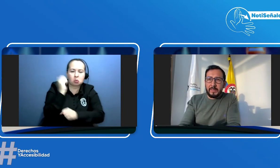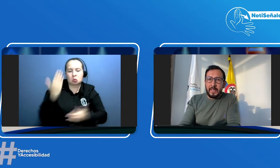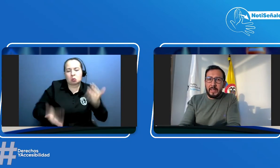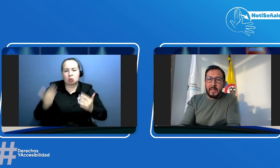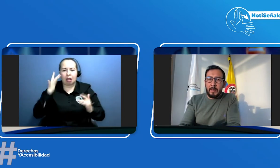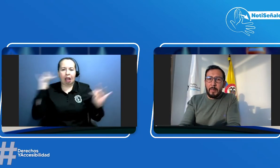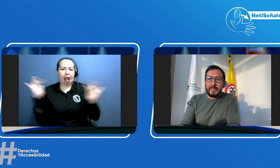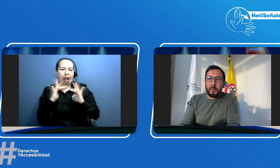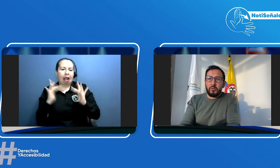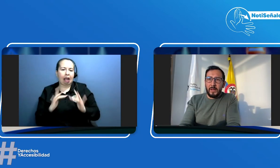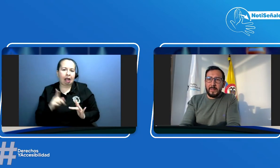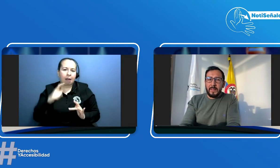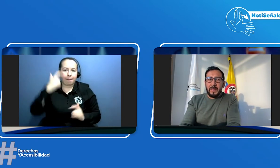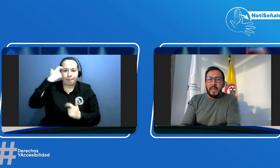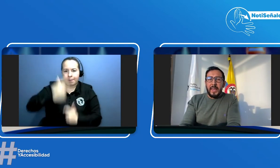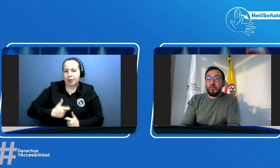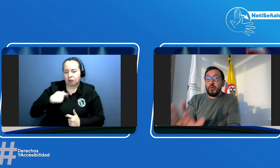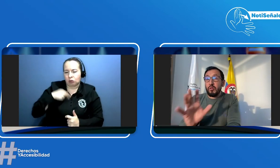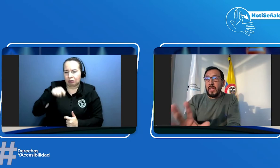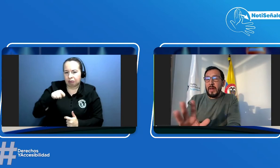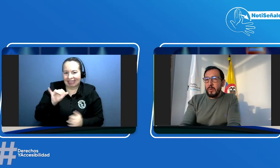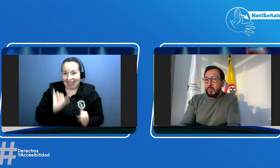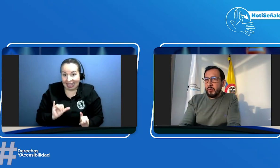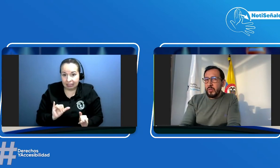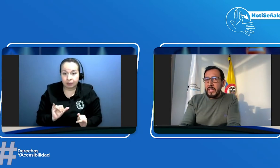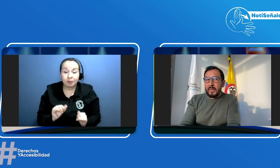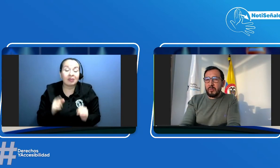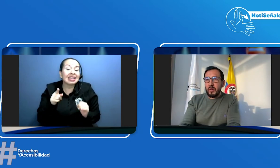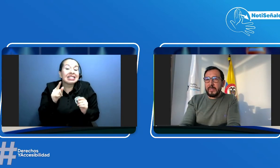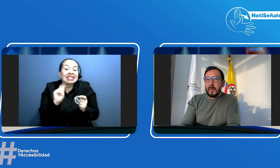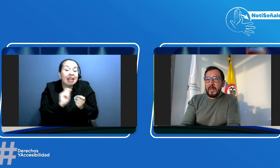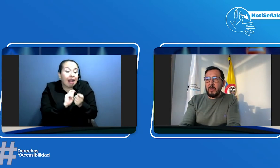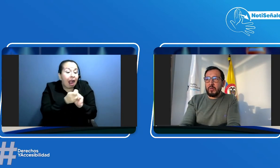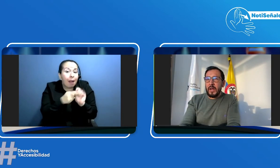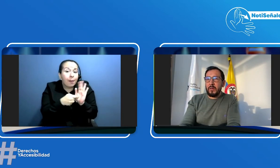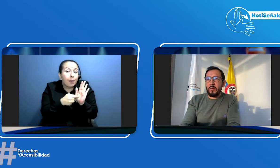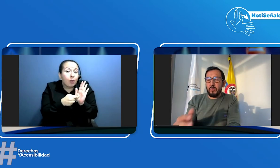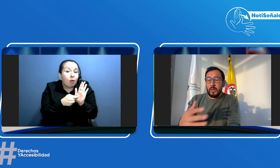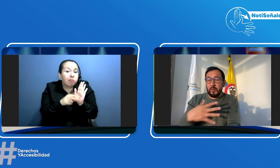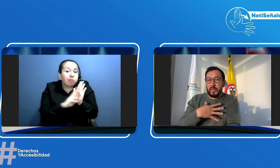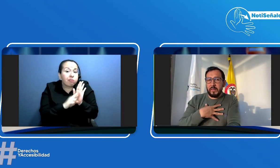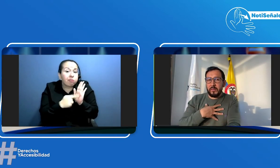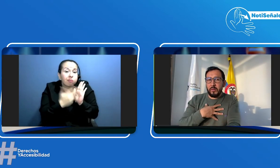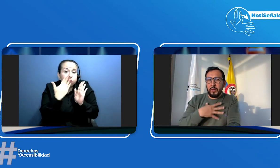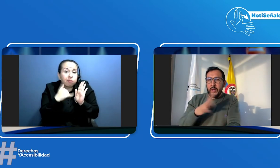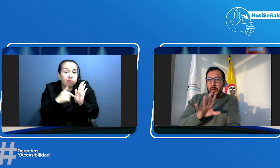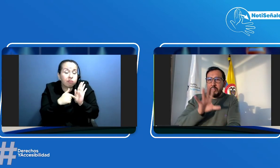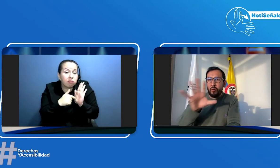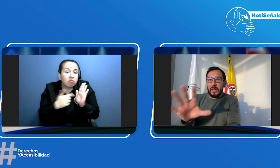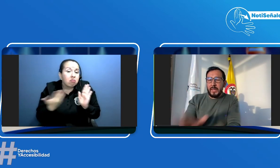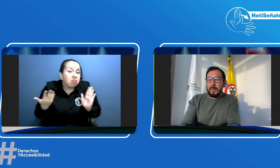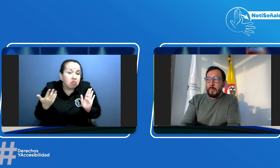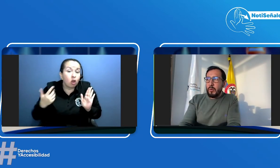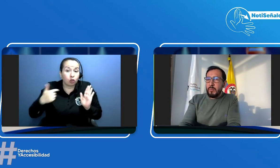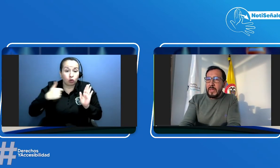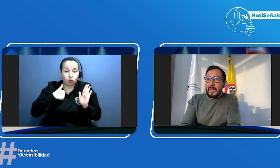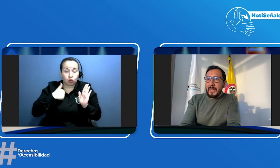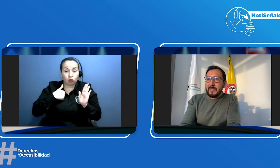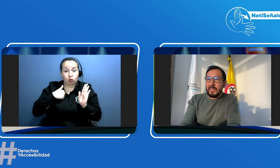vaya a usar esos son los cambios y eso es lo que se va encontrar cuando insisto yo vaya por mi licencia de